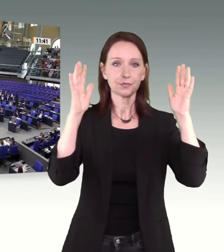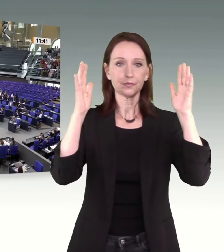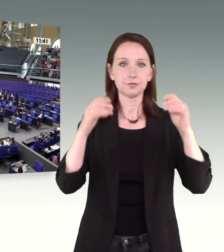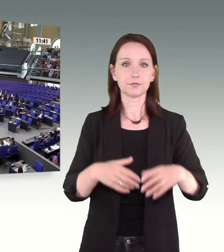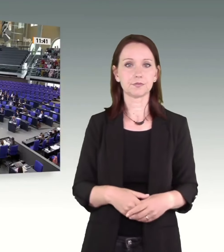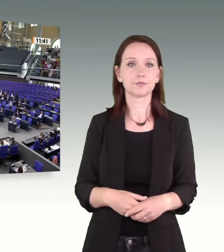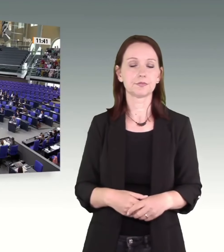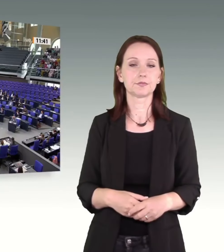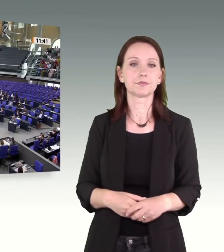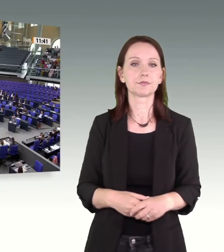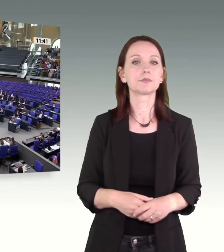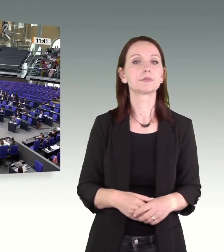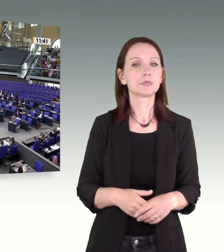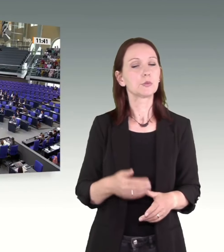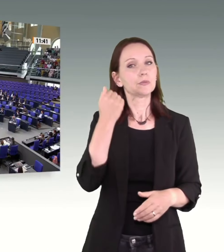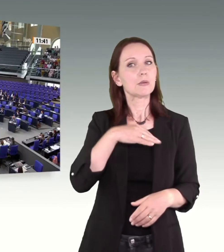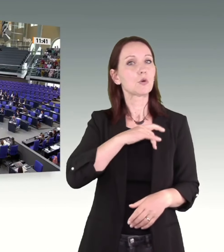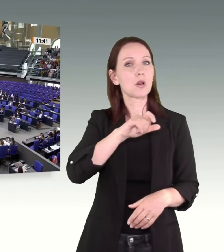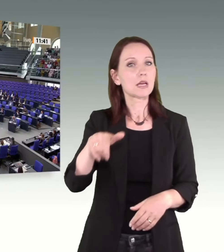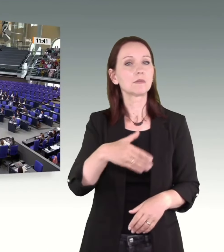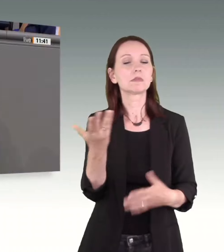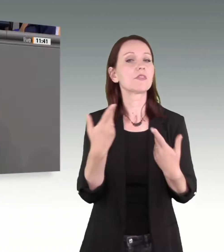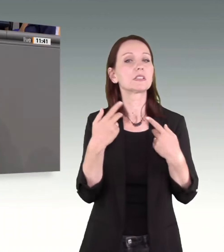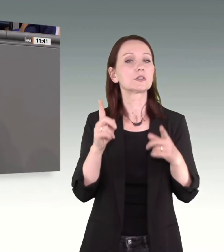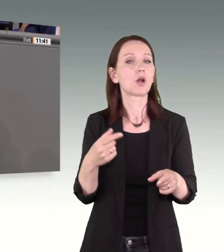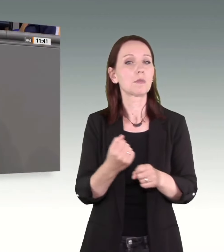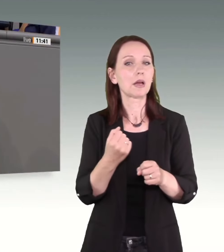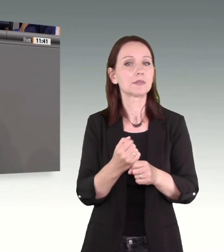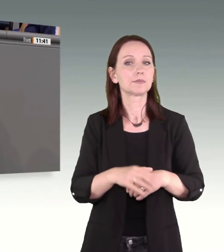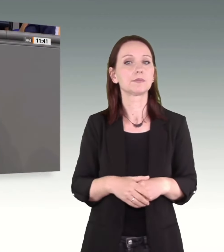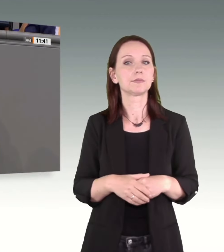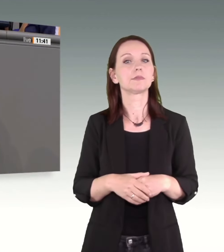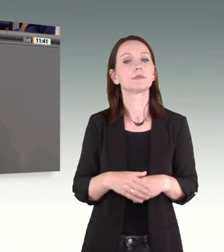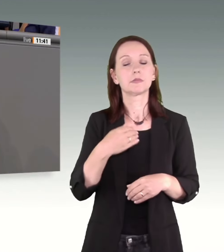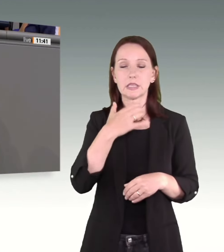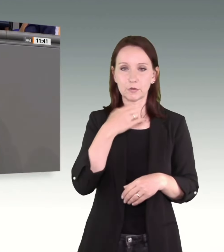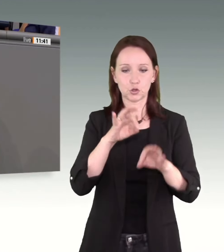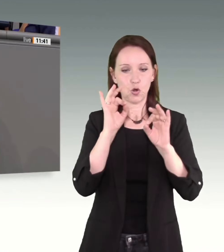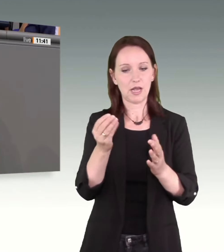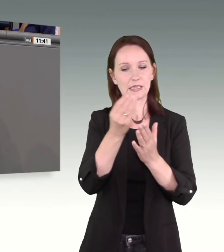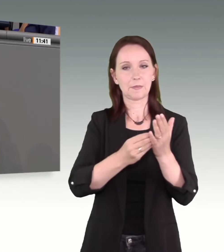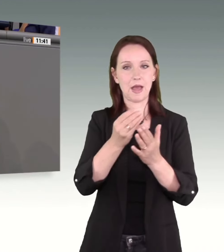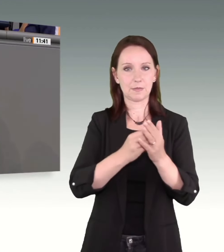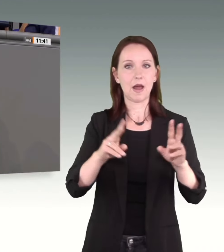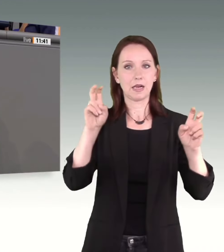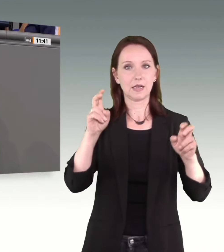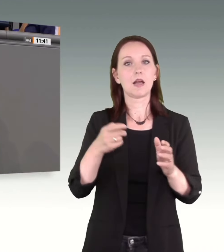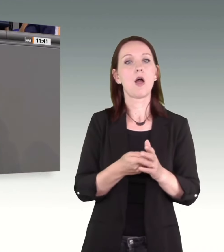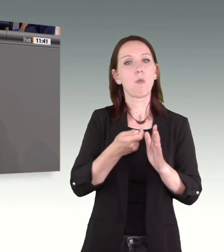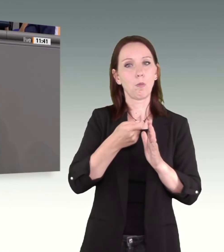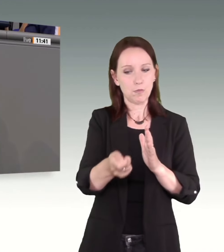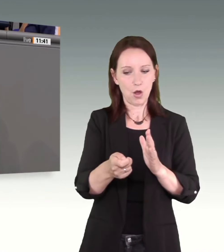Was ist also zu tun, liebe Kolleginnen und Kollegen? Wir wollen ganz konkret das Merkmal unter Ausnutzung der körperlichen Überlegenheit bei Mord,